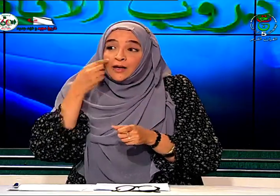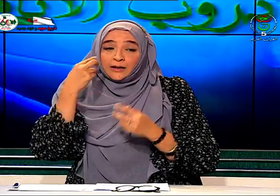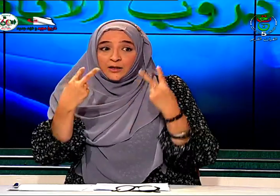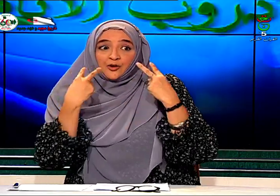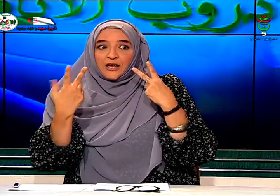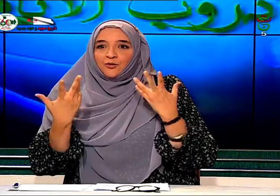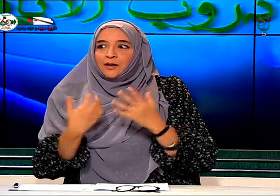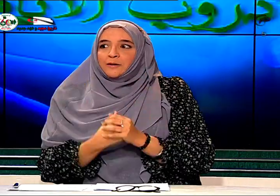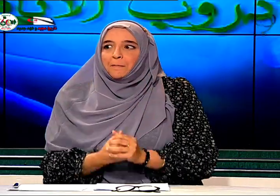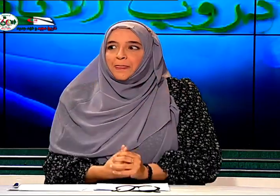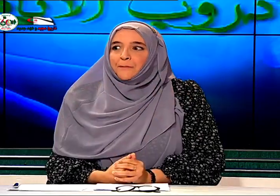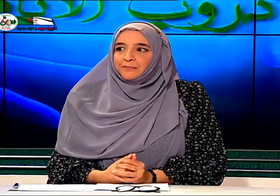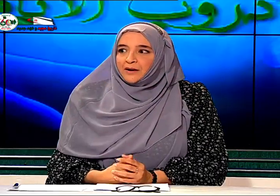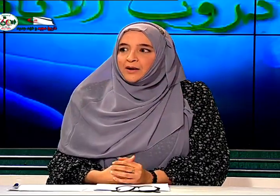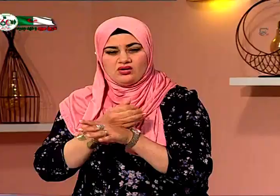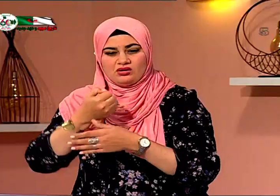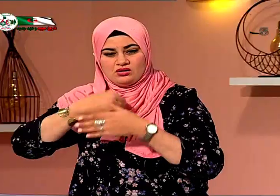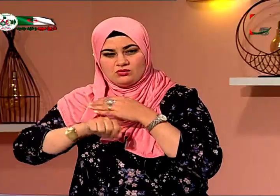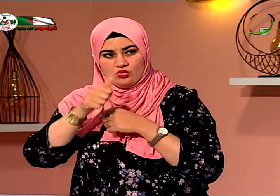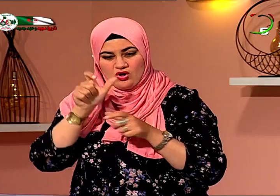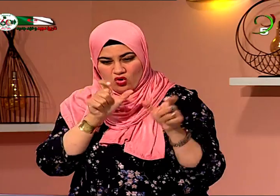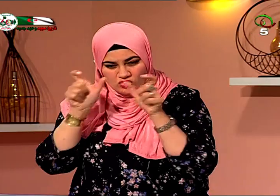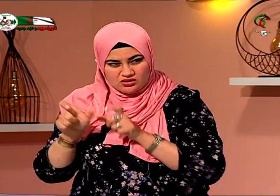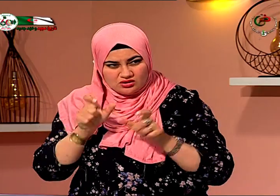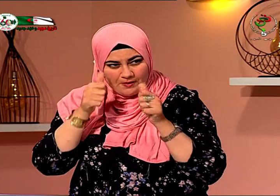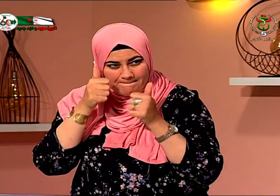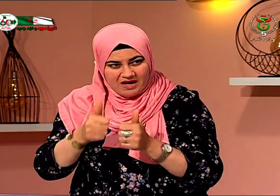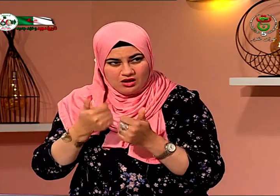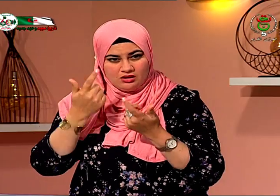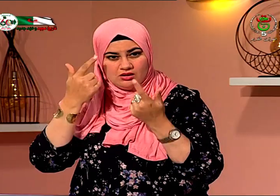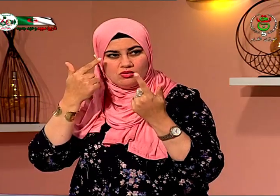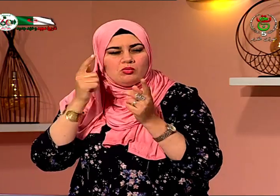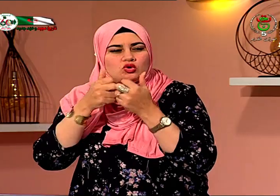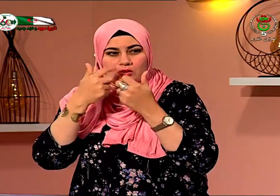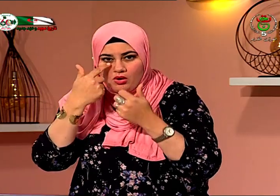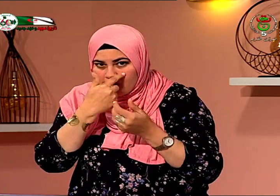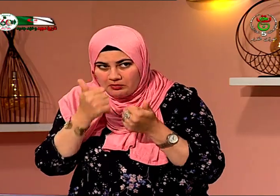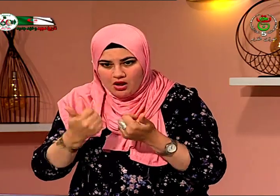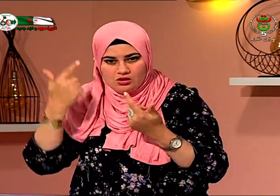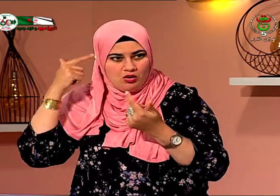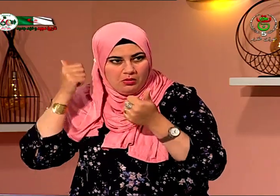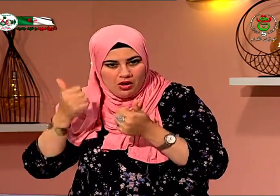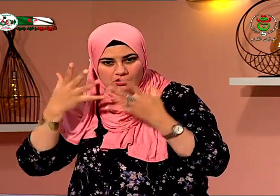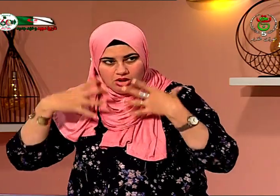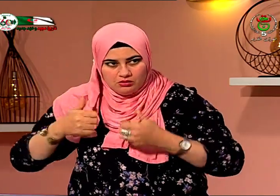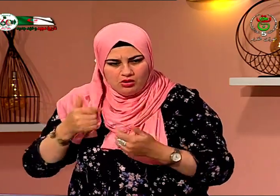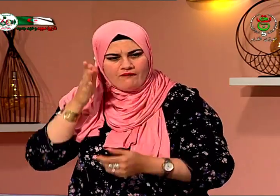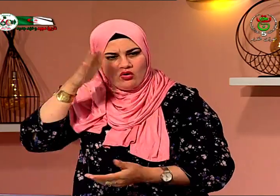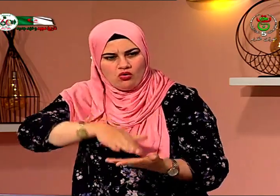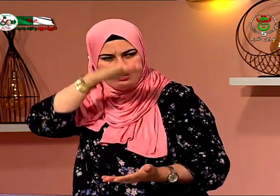الذين يشاهدون أنا يعني في الحقيقة أنا أظن أنه من الأولويات